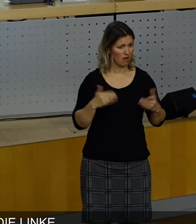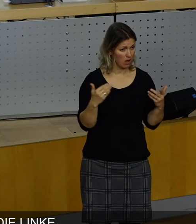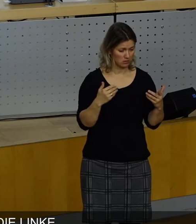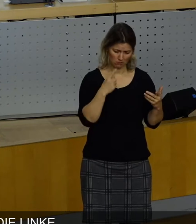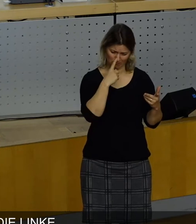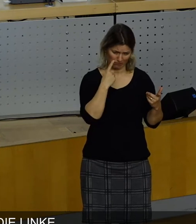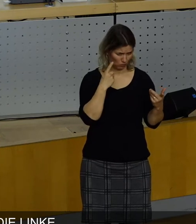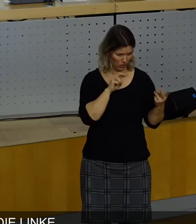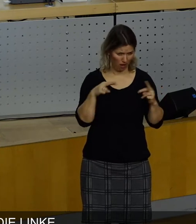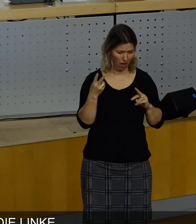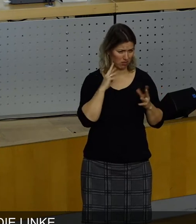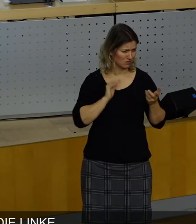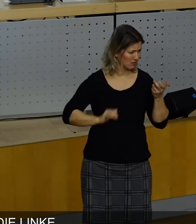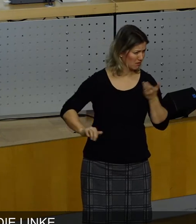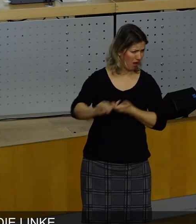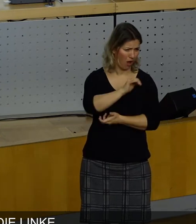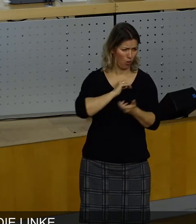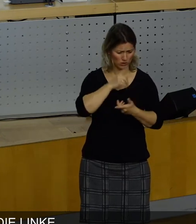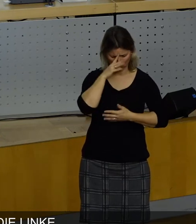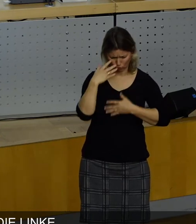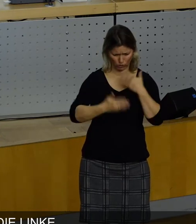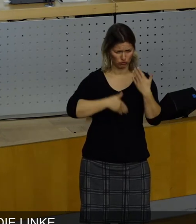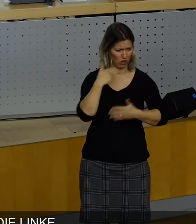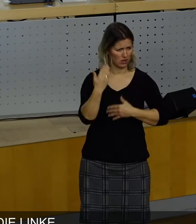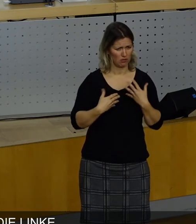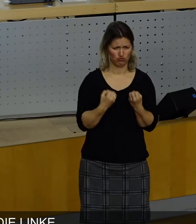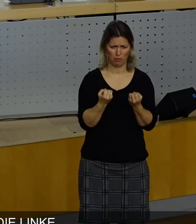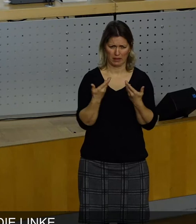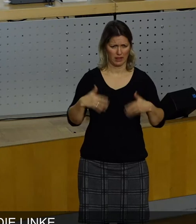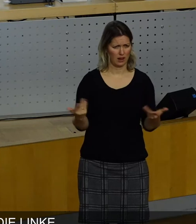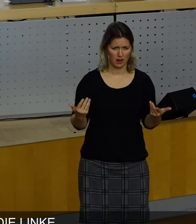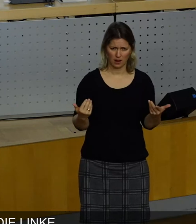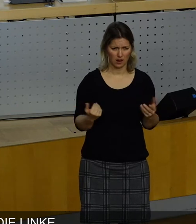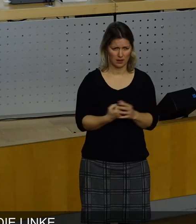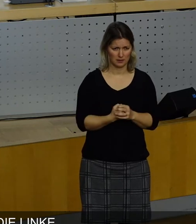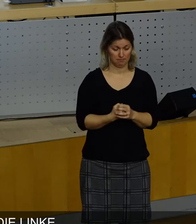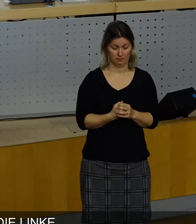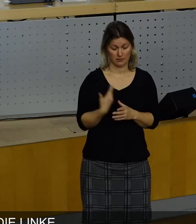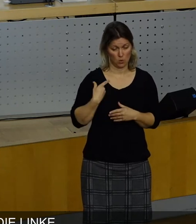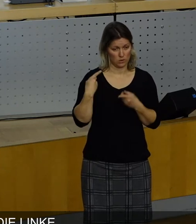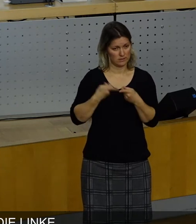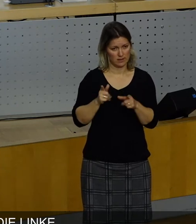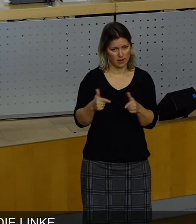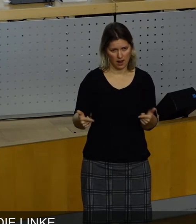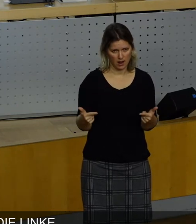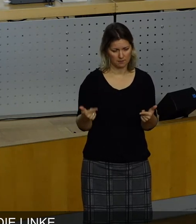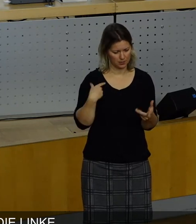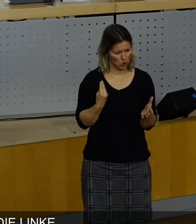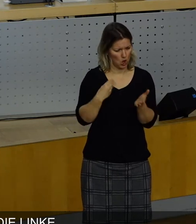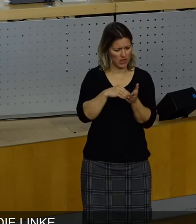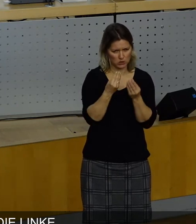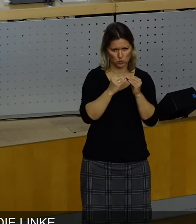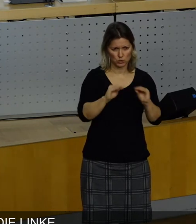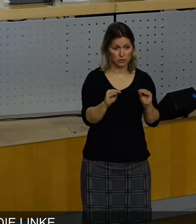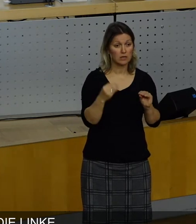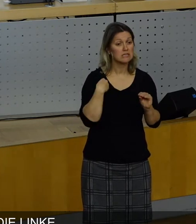Instabilität und Durcheinander. Und das wollen wir nicht. Und gestatten Sie mir kurz noch einen letzten Gedanken. Wir haben auch die